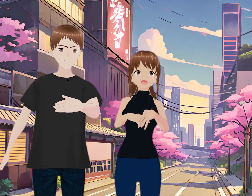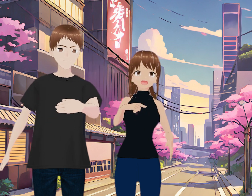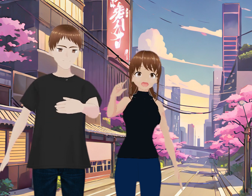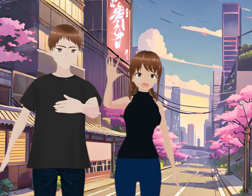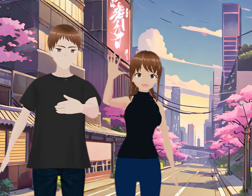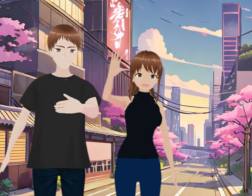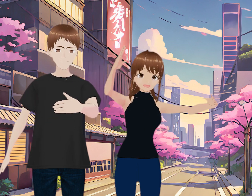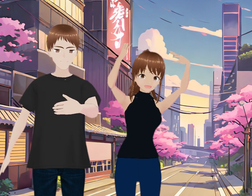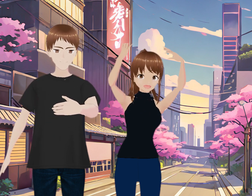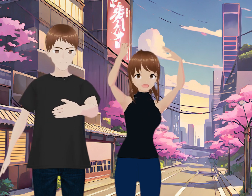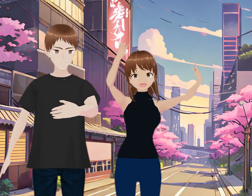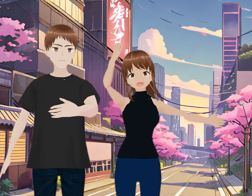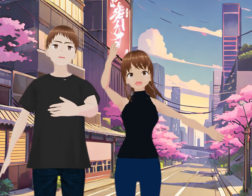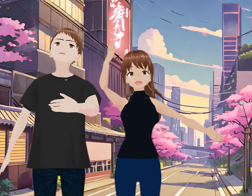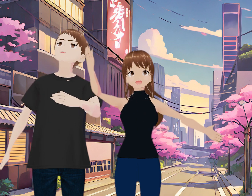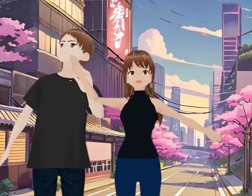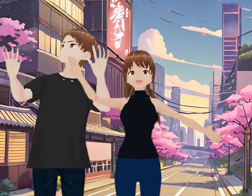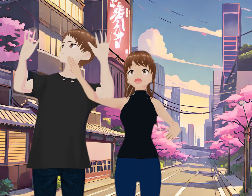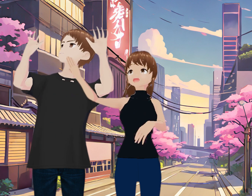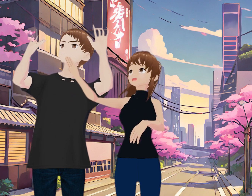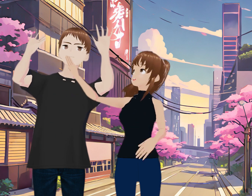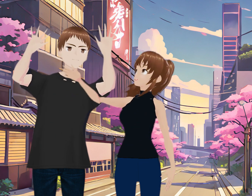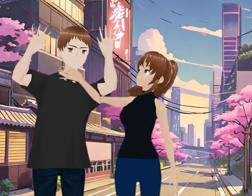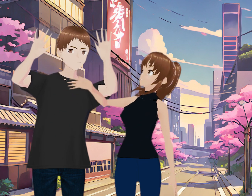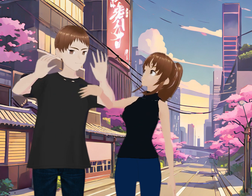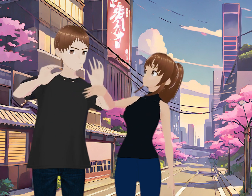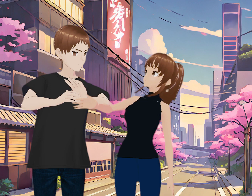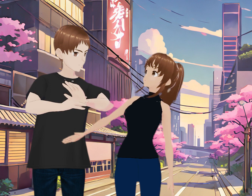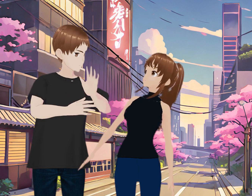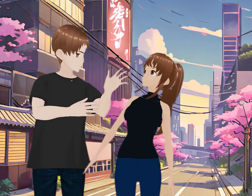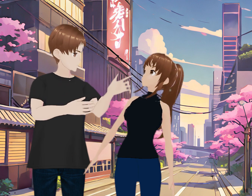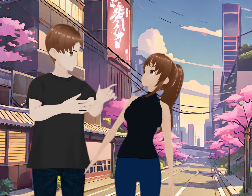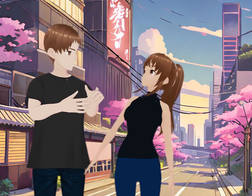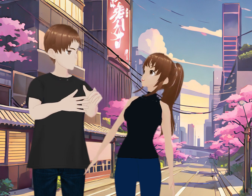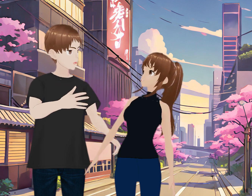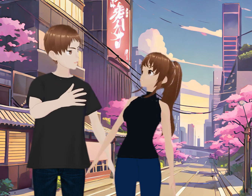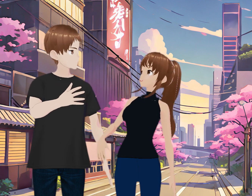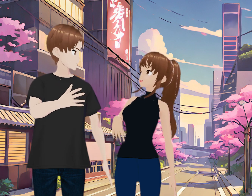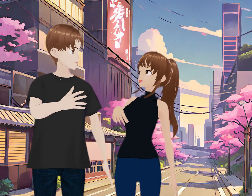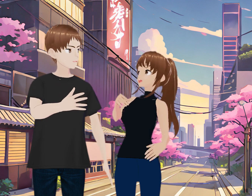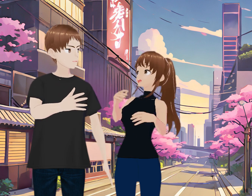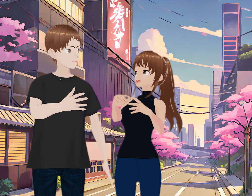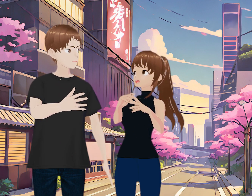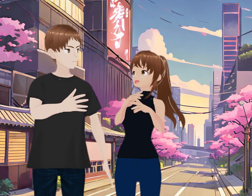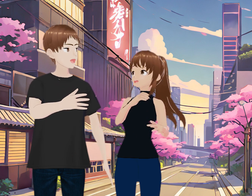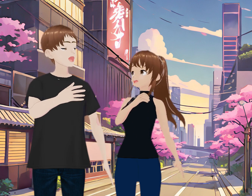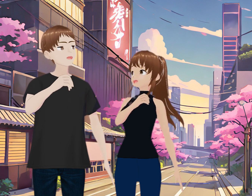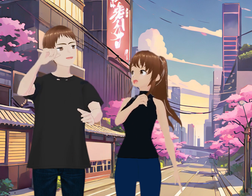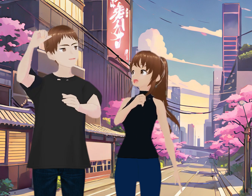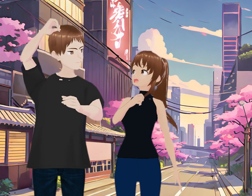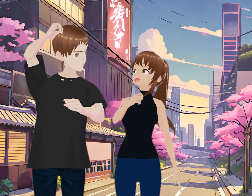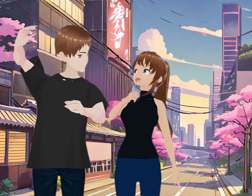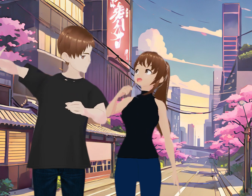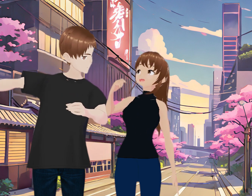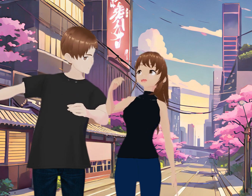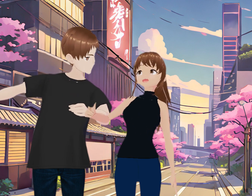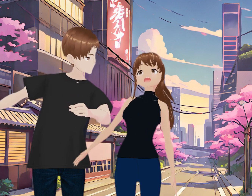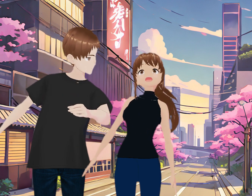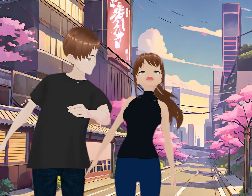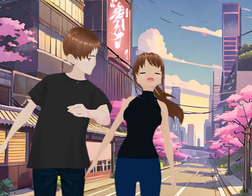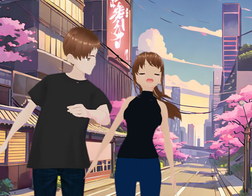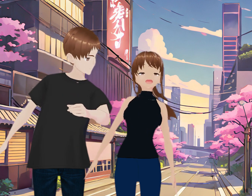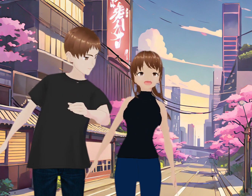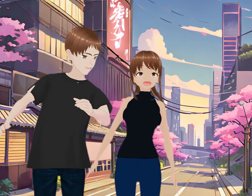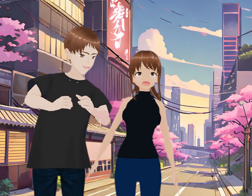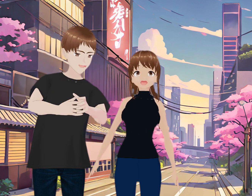Que tengan llevesita Y que es Ay te acuerdas Cuando Cuando fuimos a la feria De navidad Ah si si si Eso